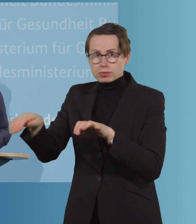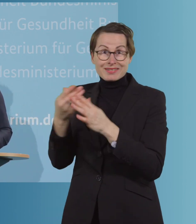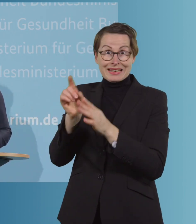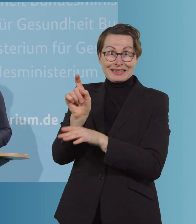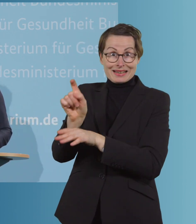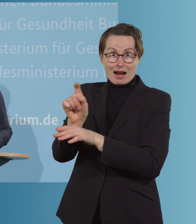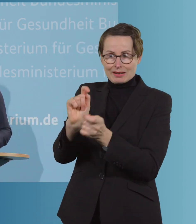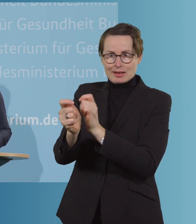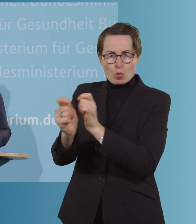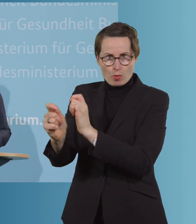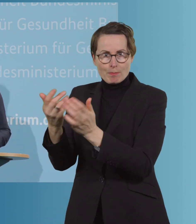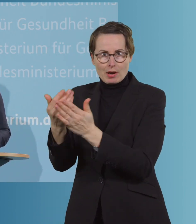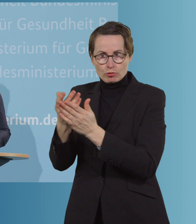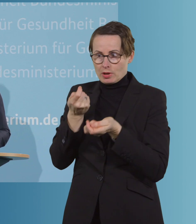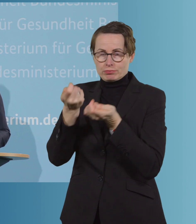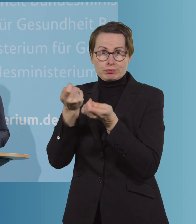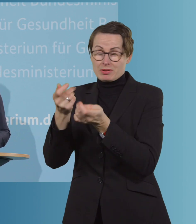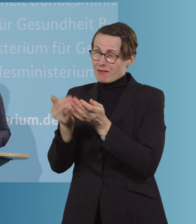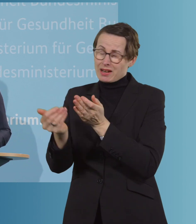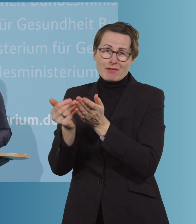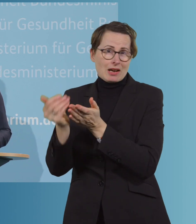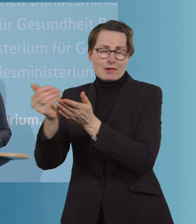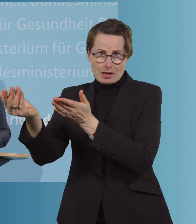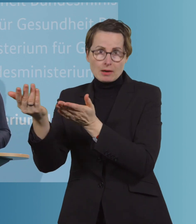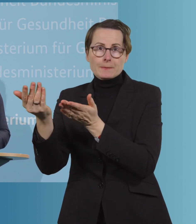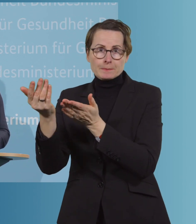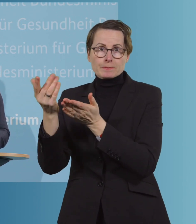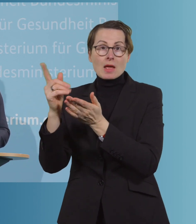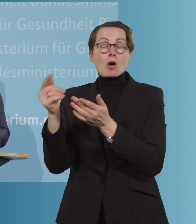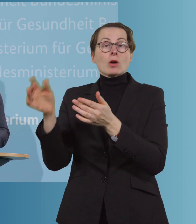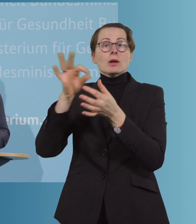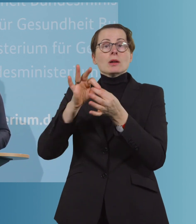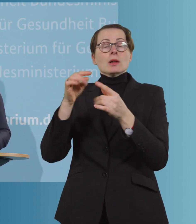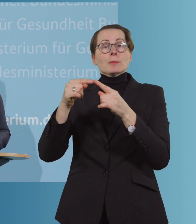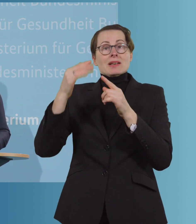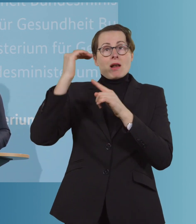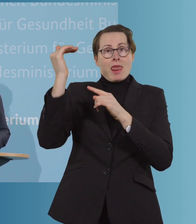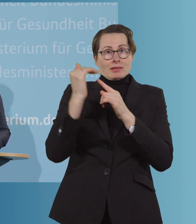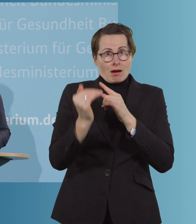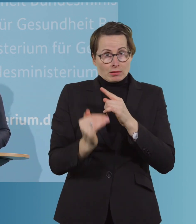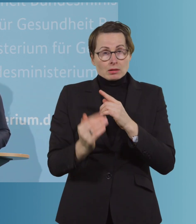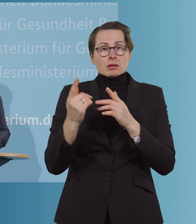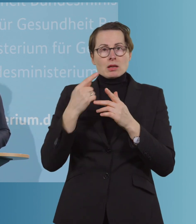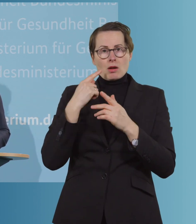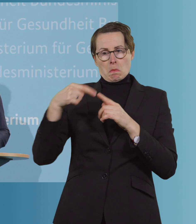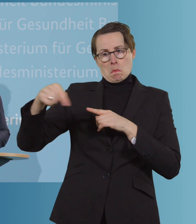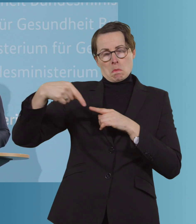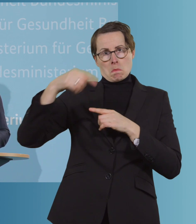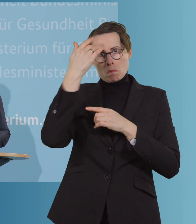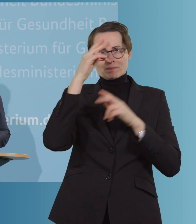investiert und investieren weiter. Wir haben mit den Ländern, vor allem auch mit der Mittelfrist-Sicht, einen Pakt für den ÖGD, für den